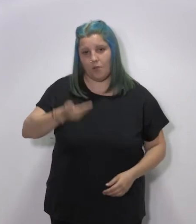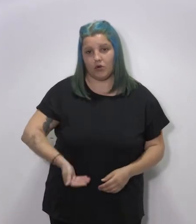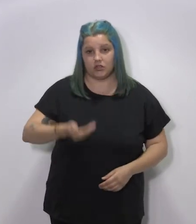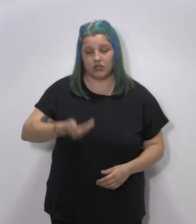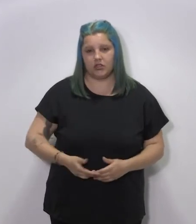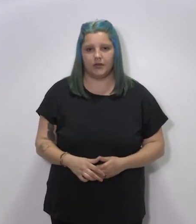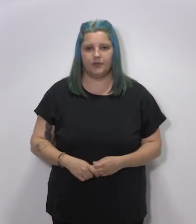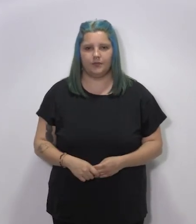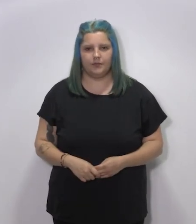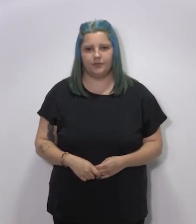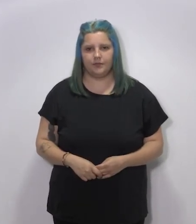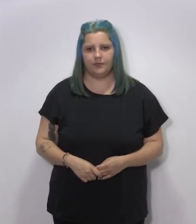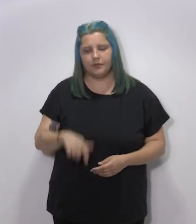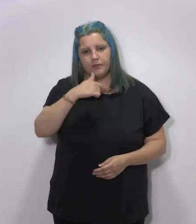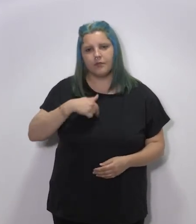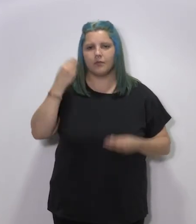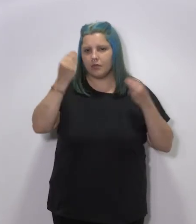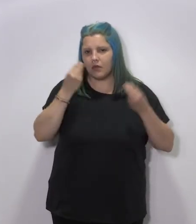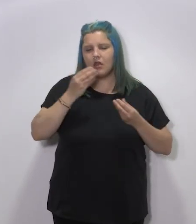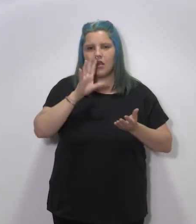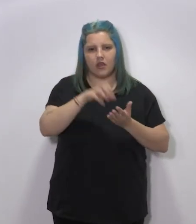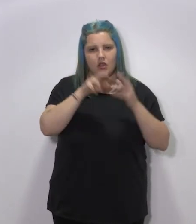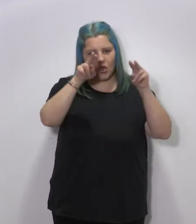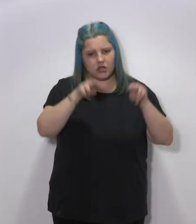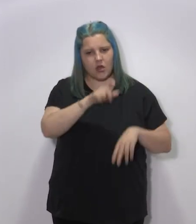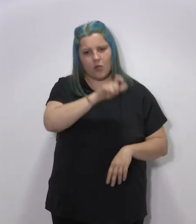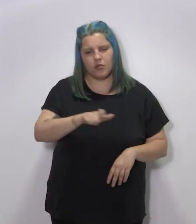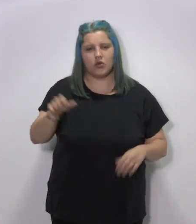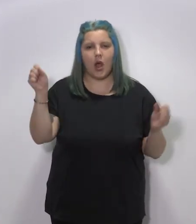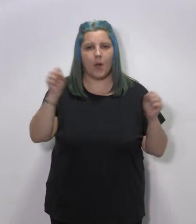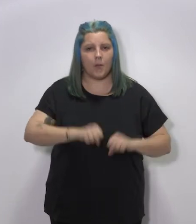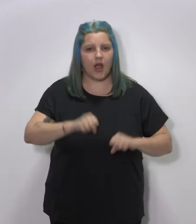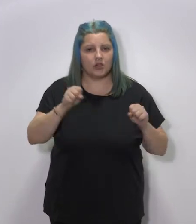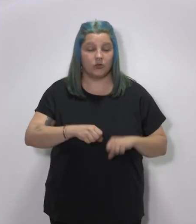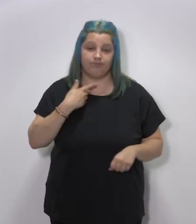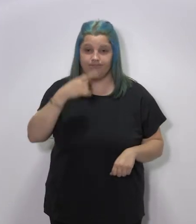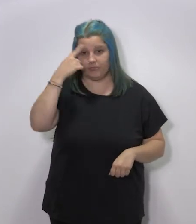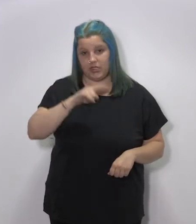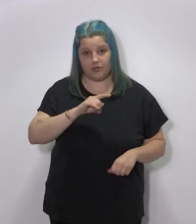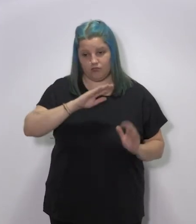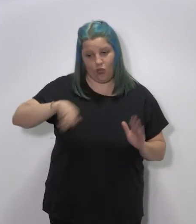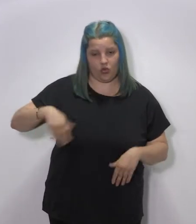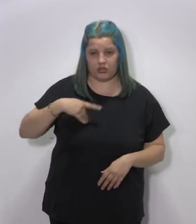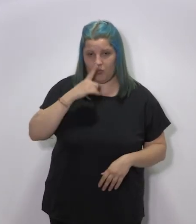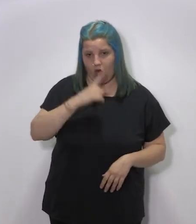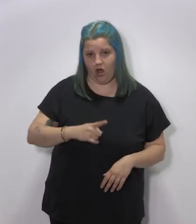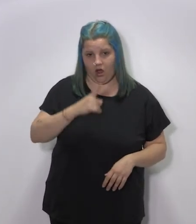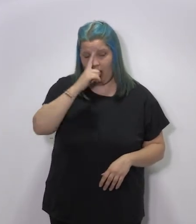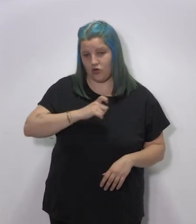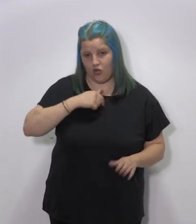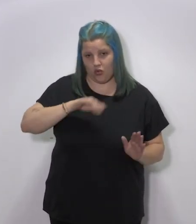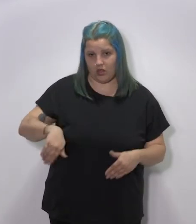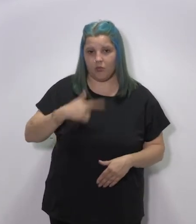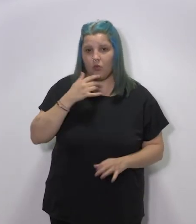también importante. Creemos que los centros residenciales de personas mayores, que como saben, este último año